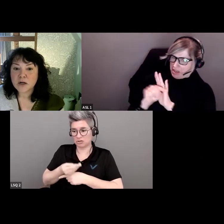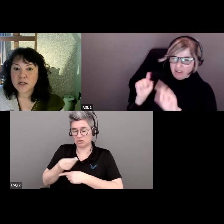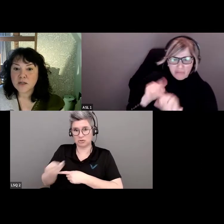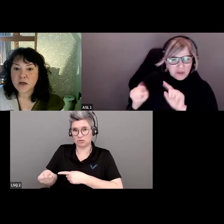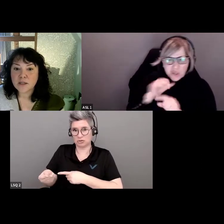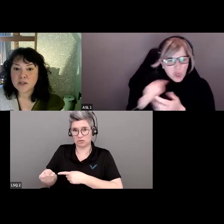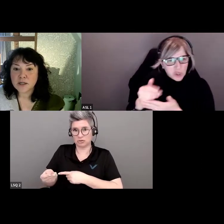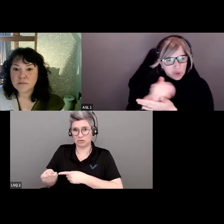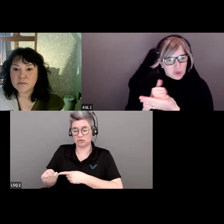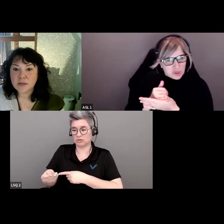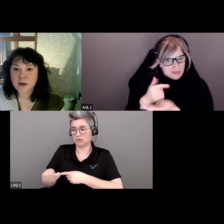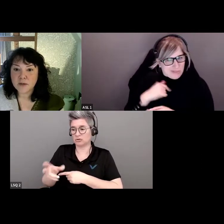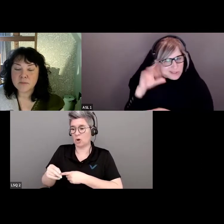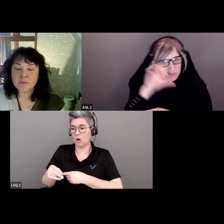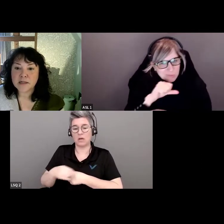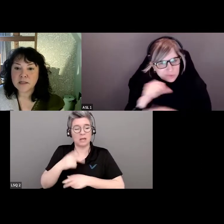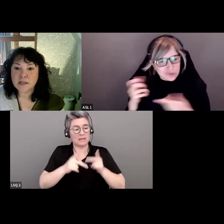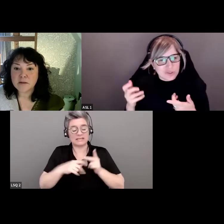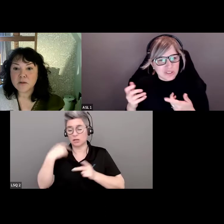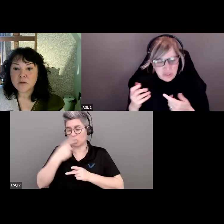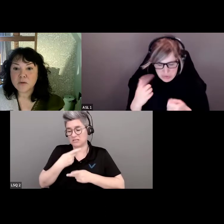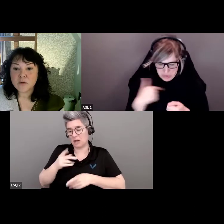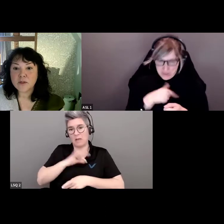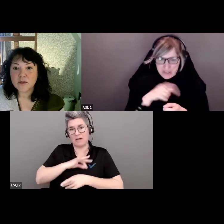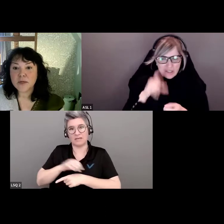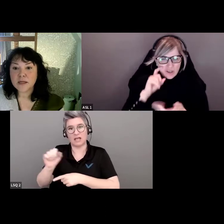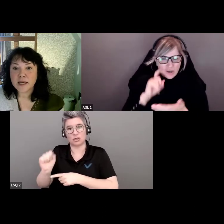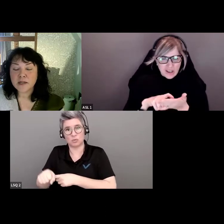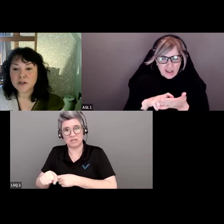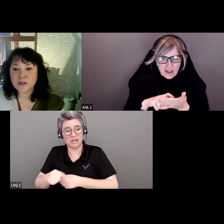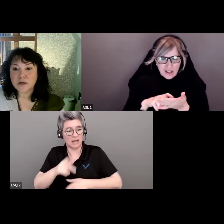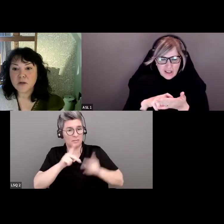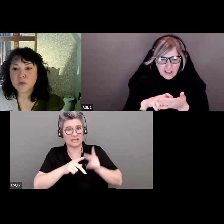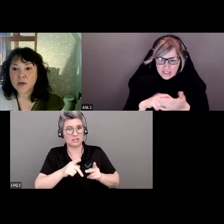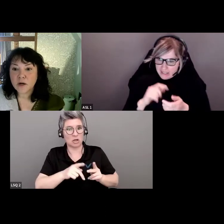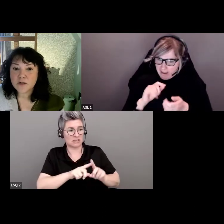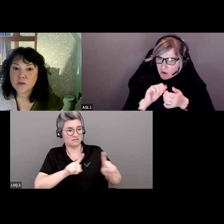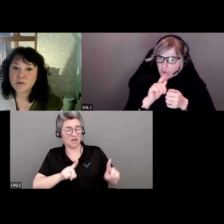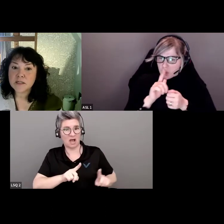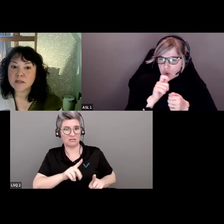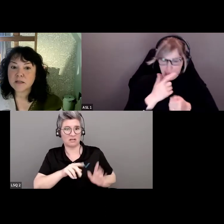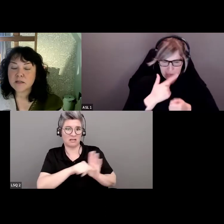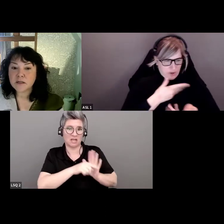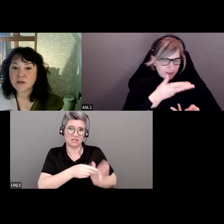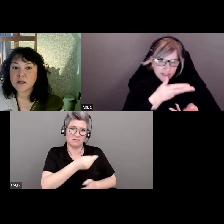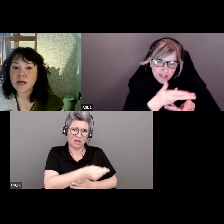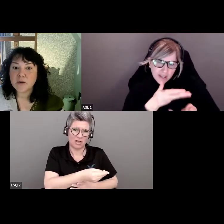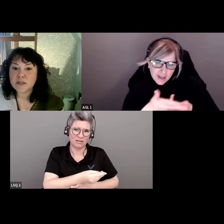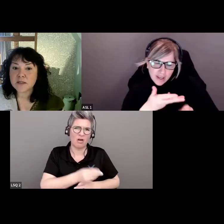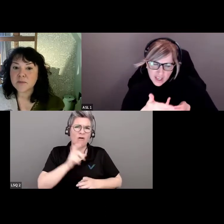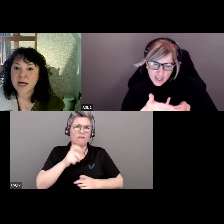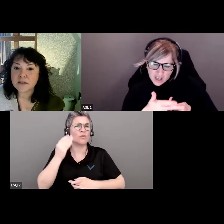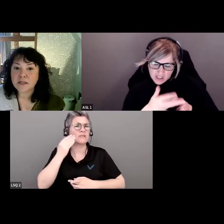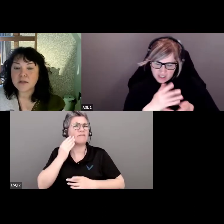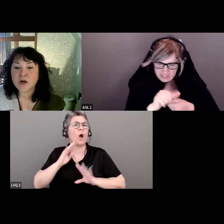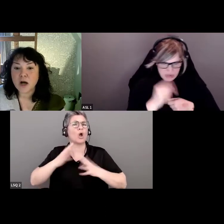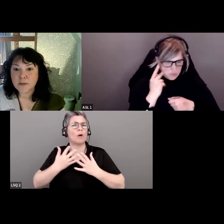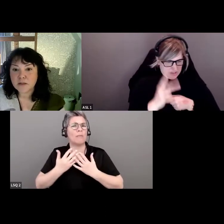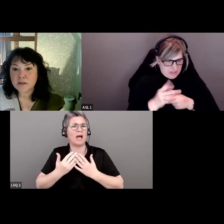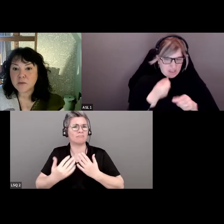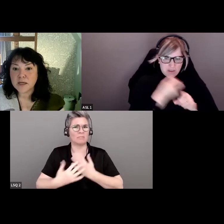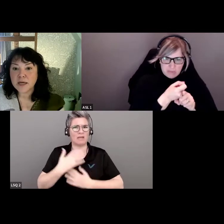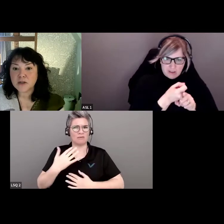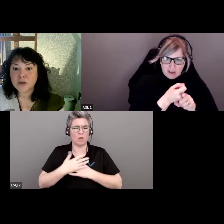désavantagent pas ceux qui ne nous ressemblent pas? Il faut reconnaître comment tout cela influence